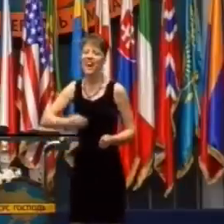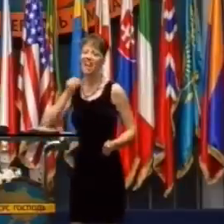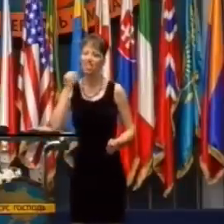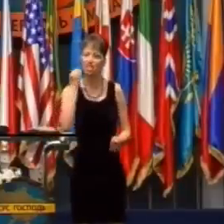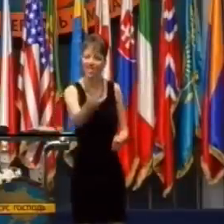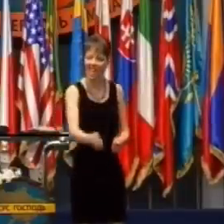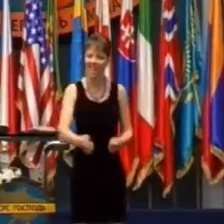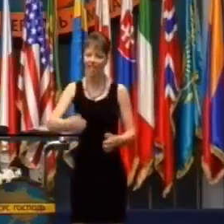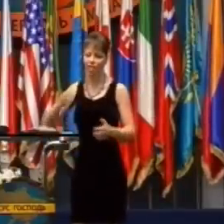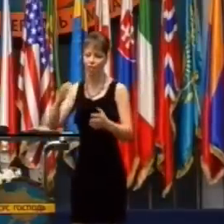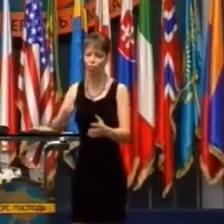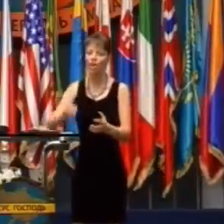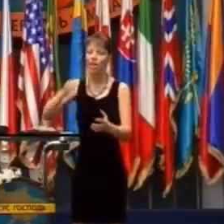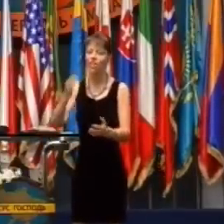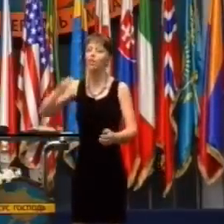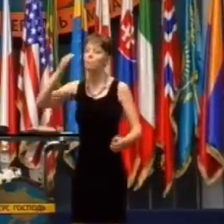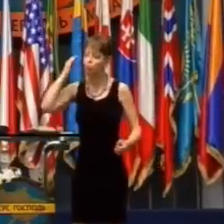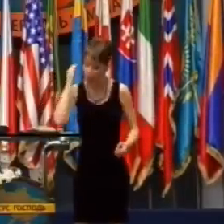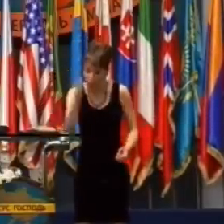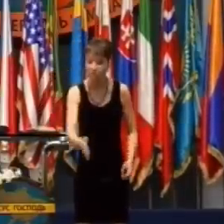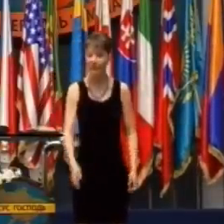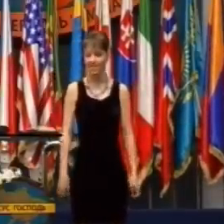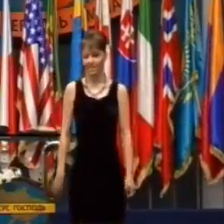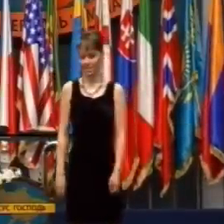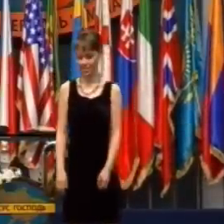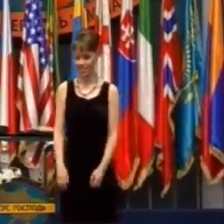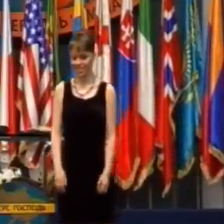Viera očakáva to, že ju budú poslúchať.